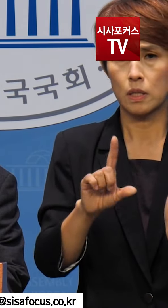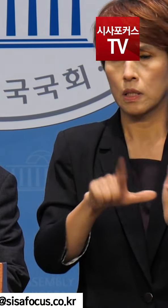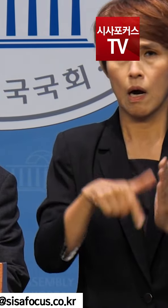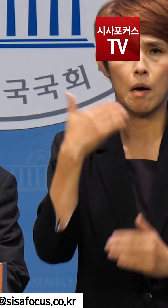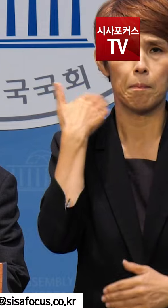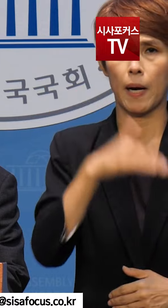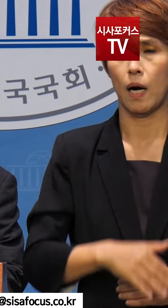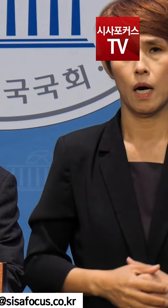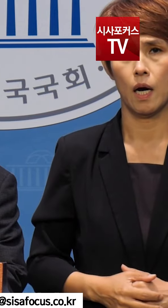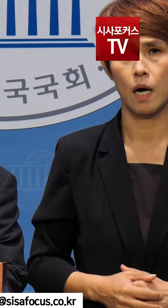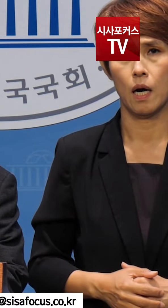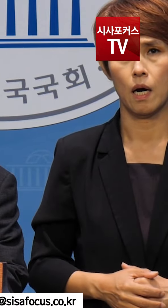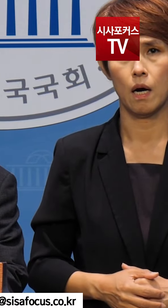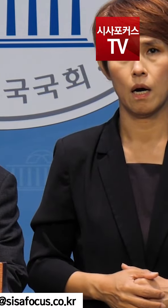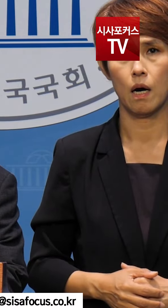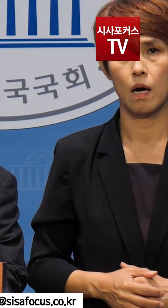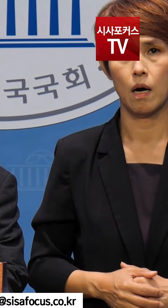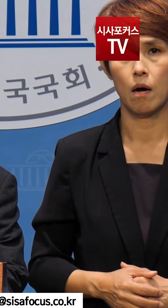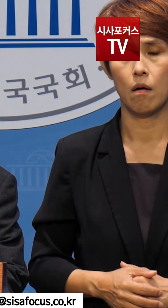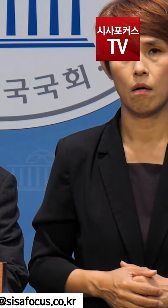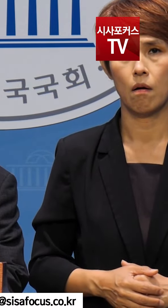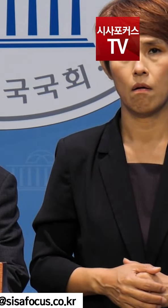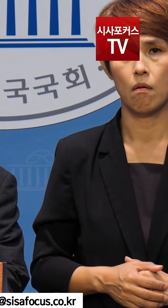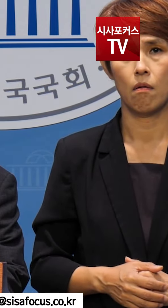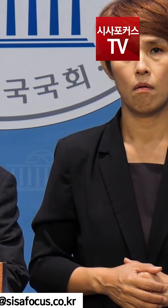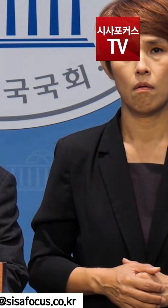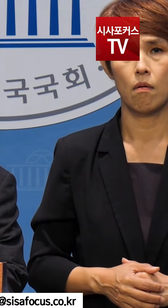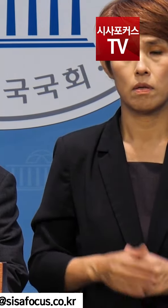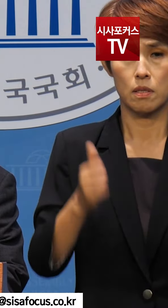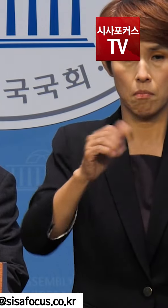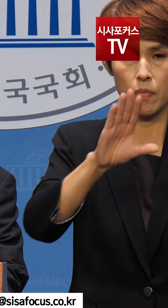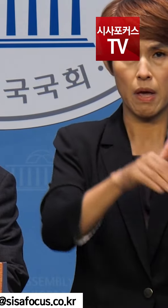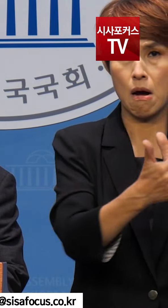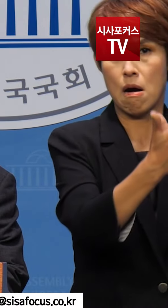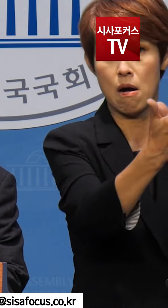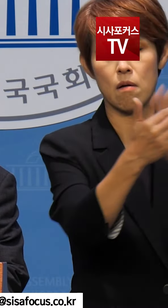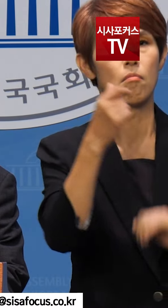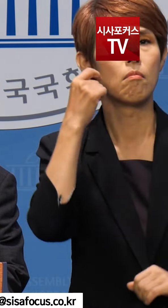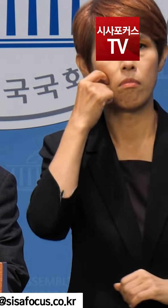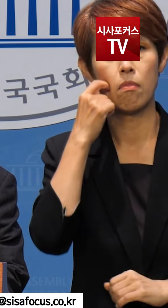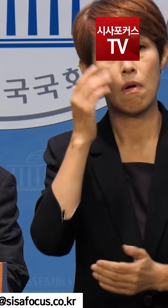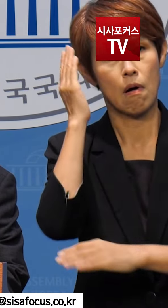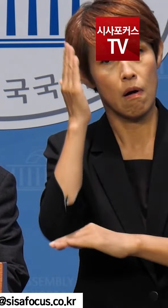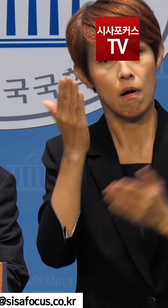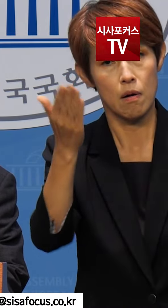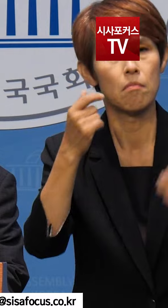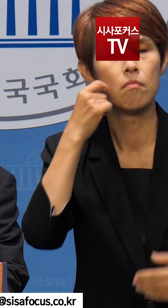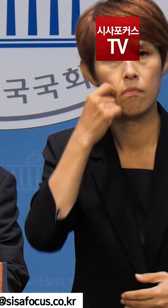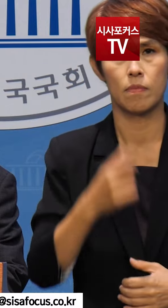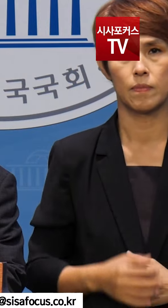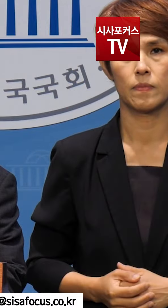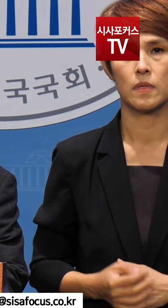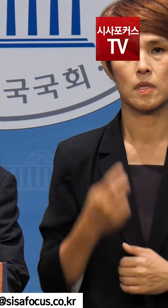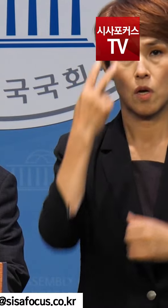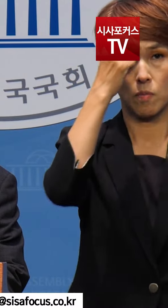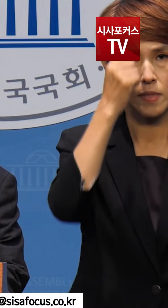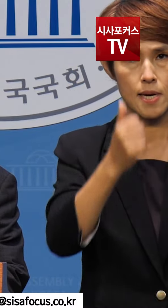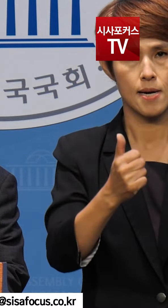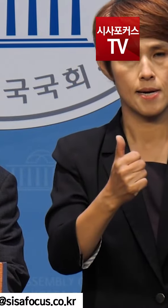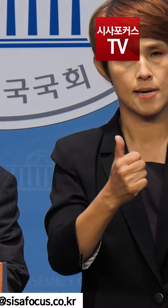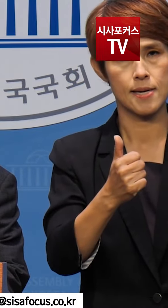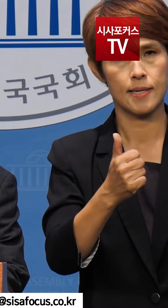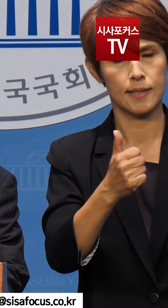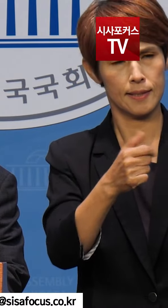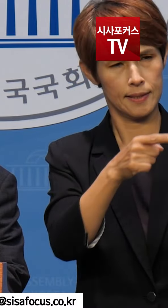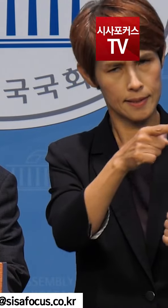부족해 제대로 된 방어권 행사가 불가능합니다. 검찰의 이러한 작태는